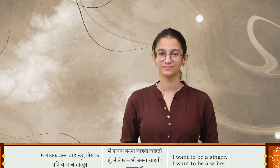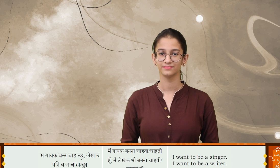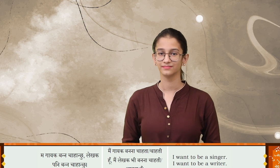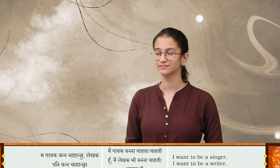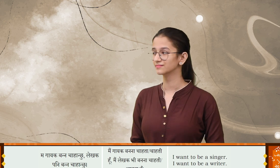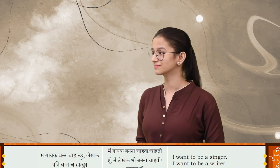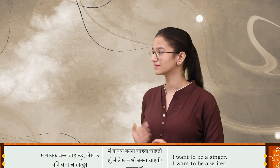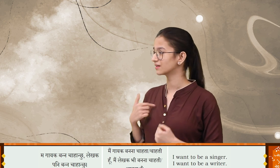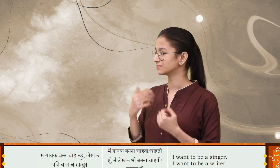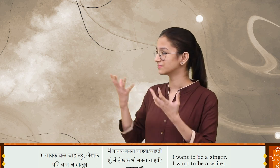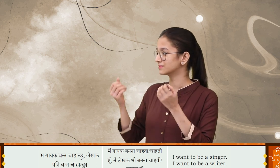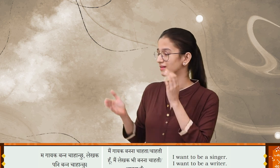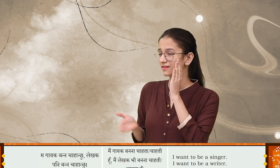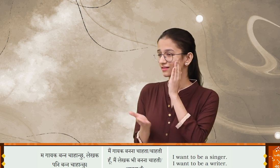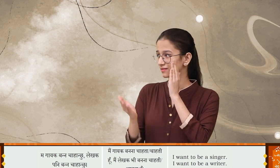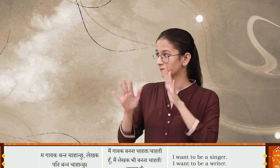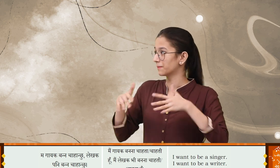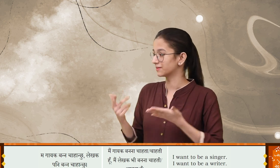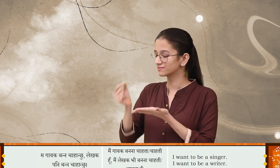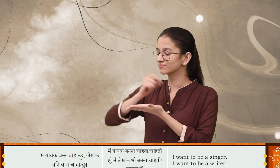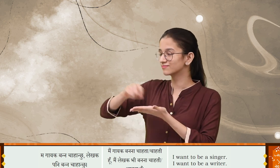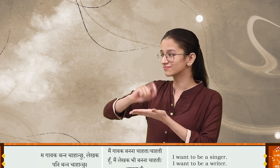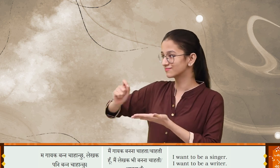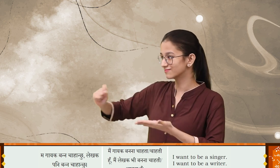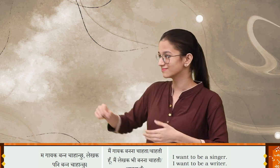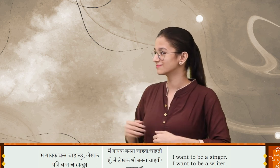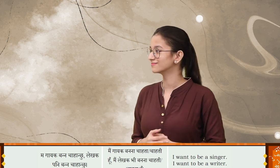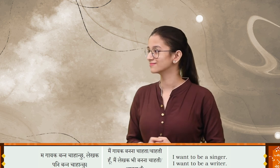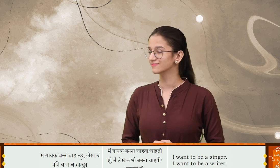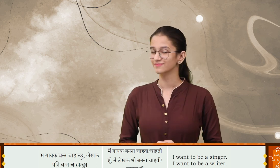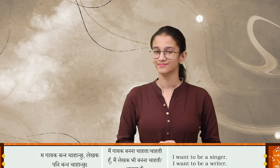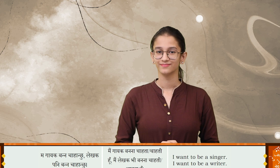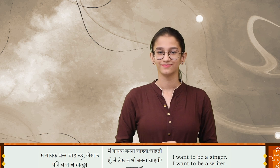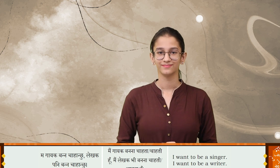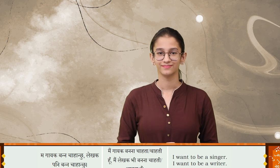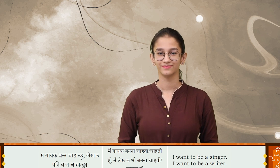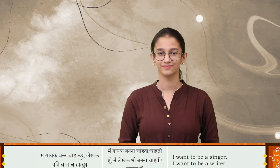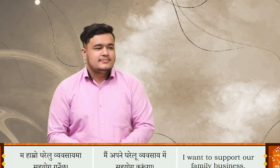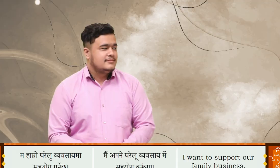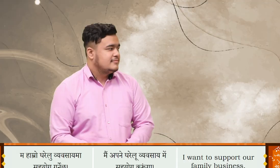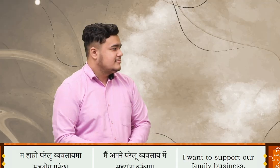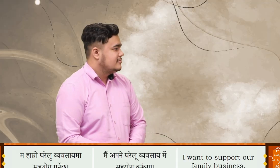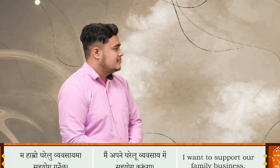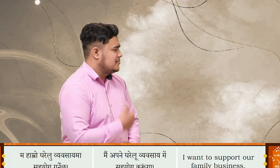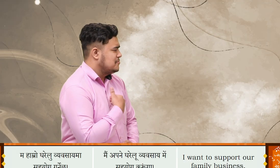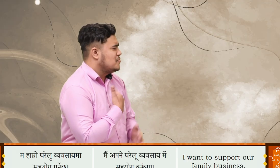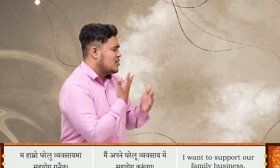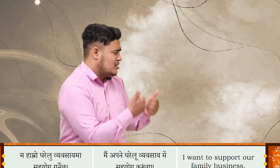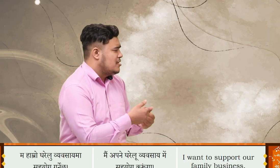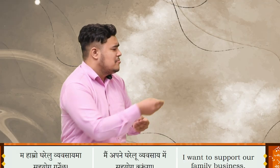मा गायक बनना चाहाँ छु लेखक पनी बनना चाहाँ छु मा हामरो